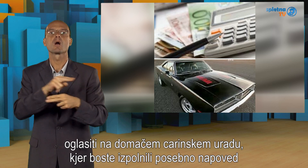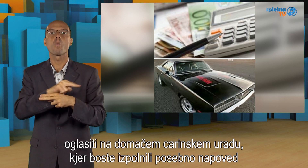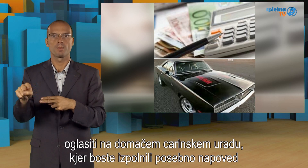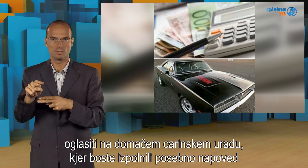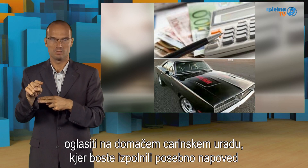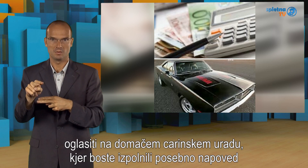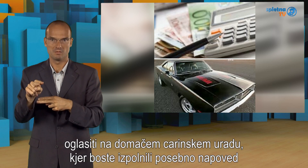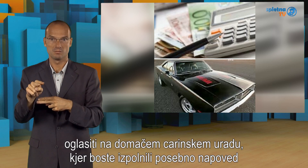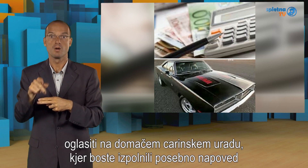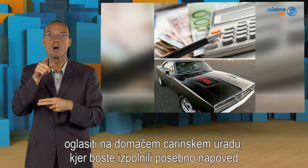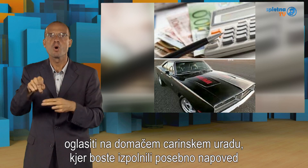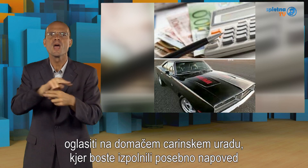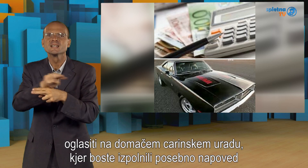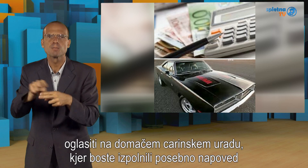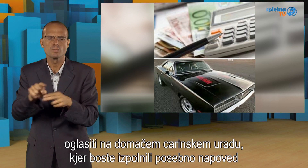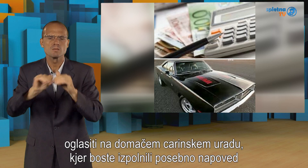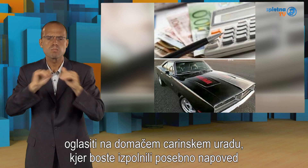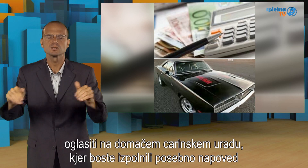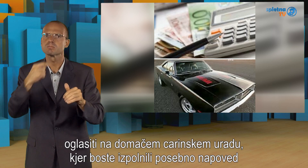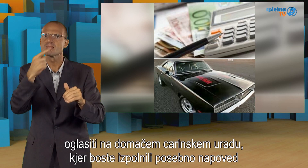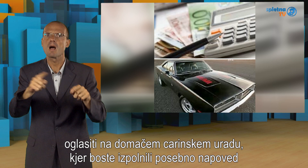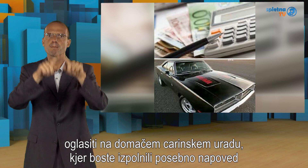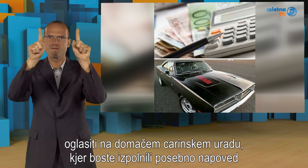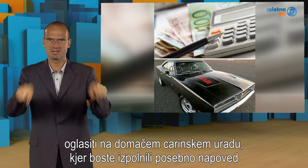izpolnili posebno napoved davka na dodano vrednost in ga plačali.